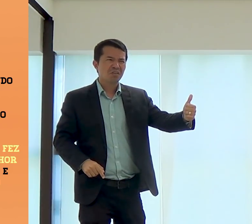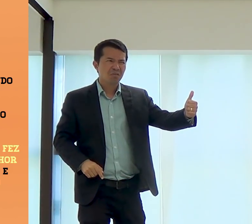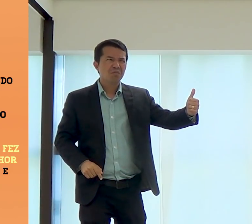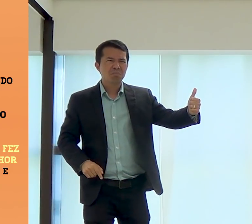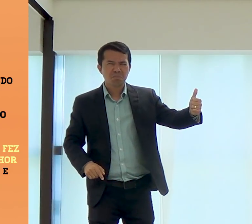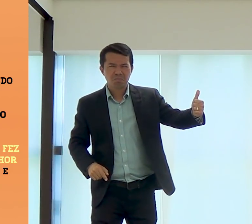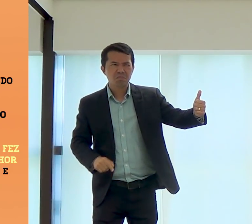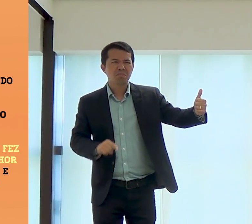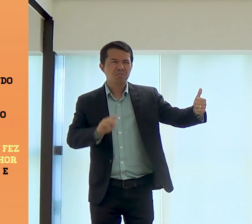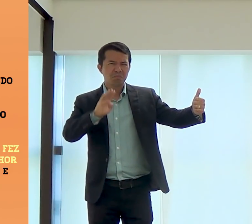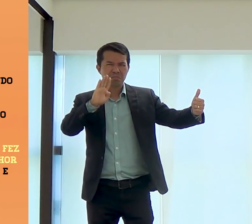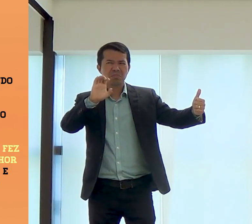Ah, valeu.